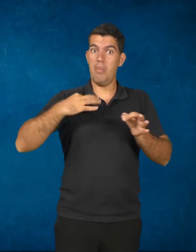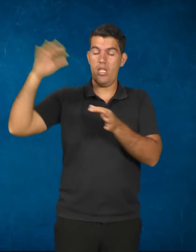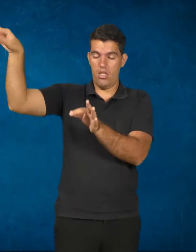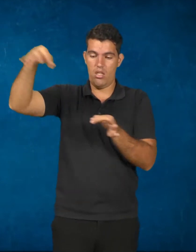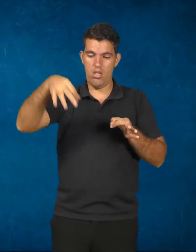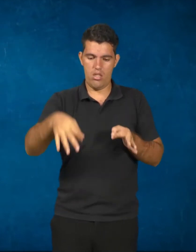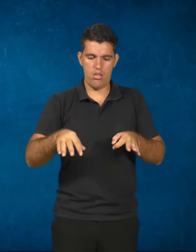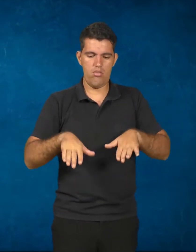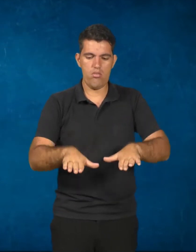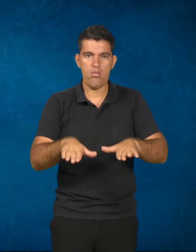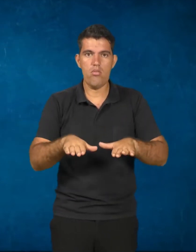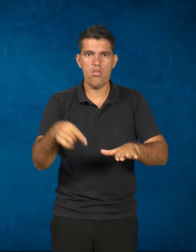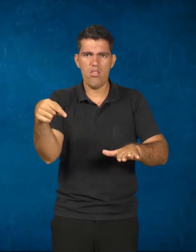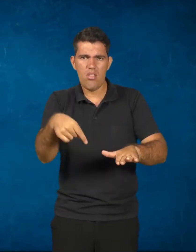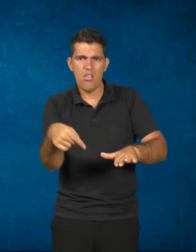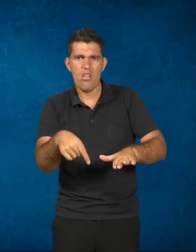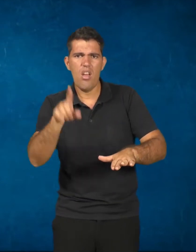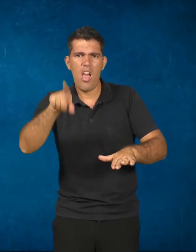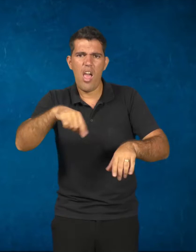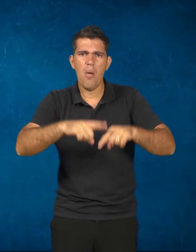ele não é mais um objeto